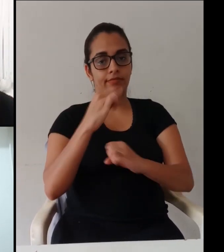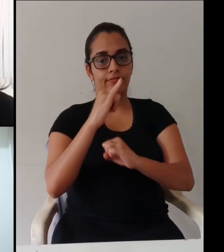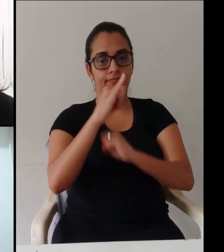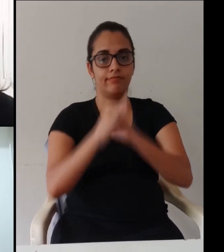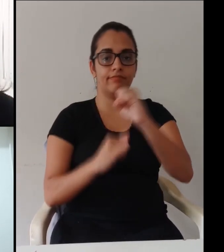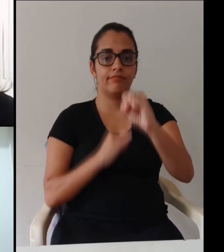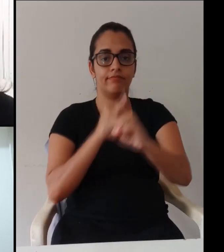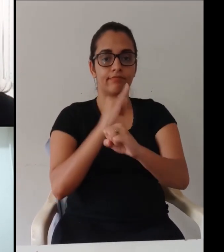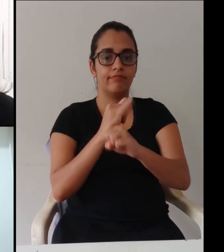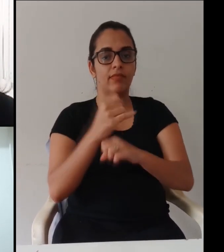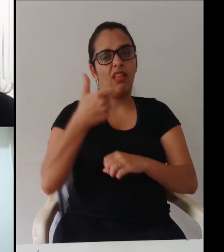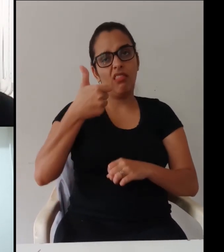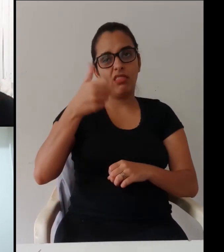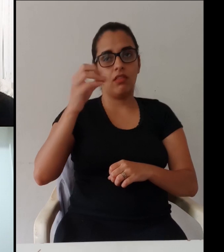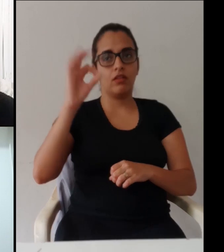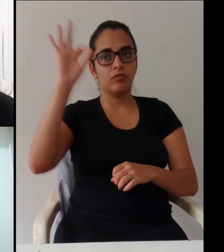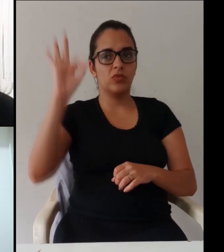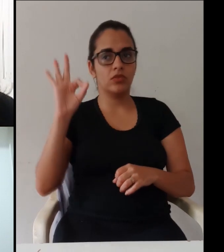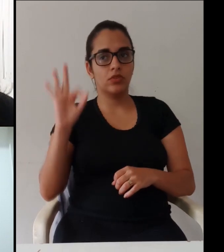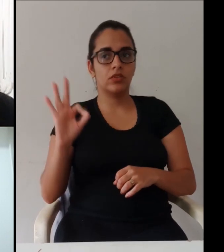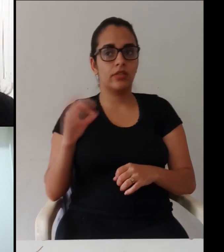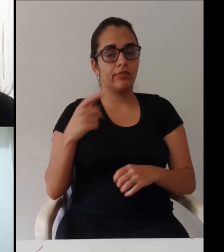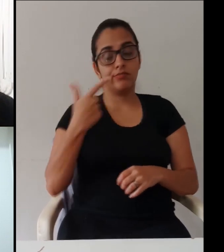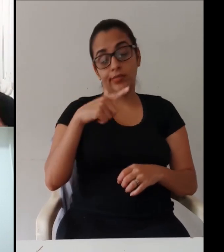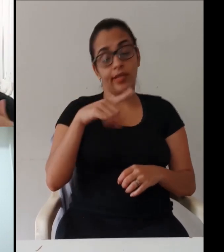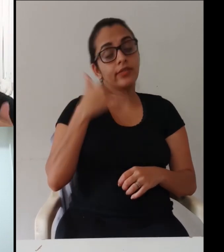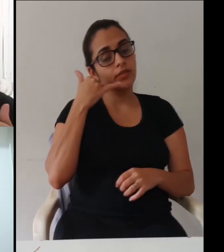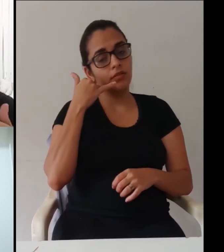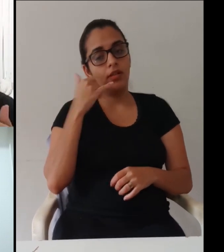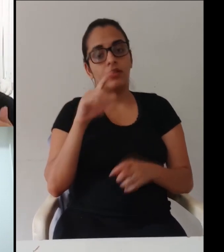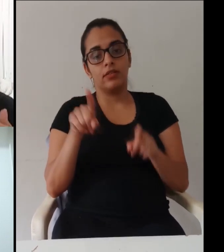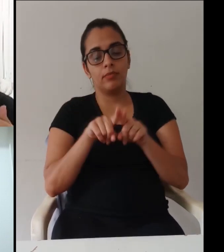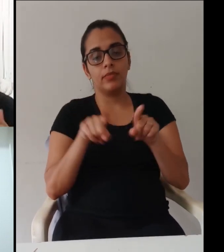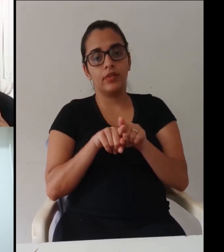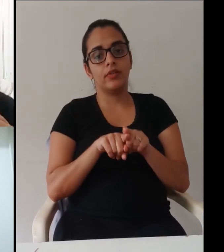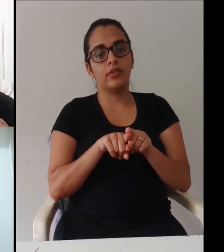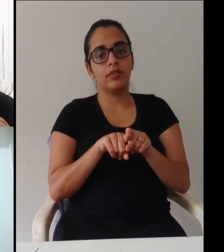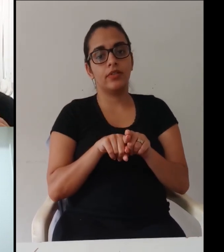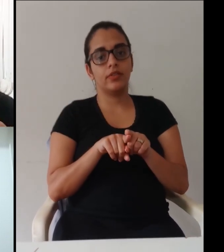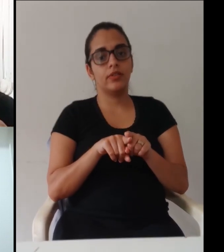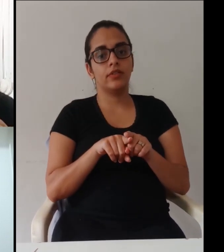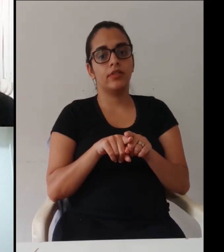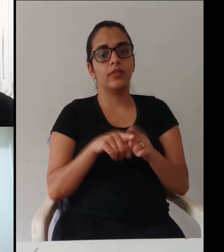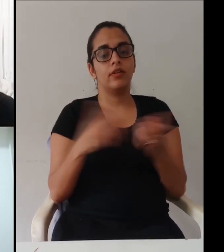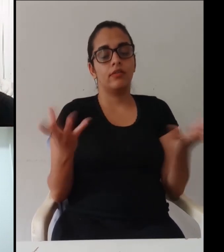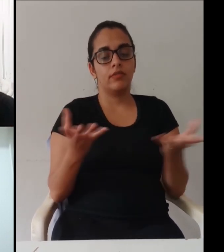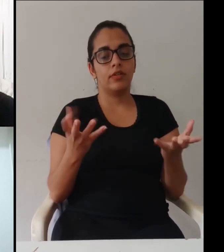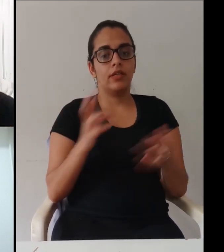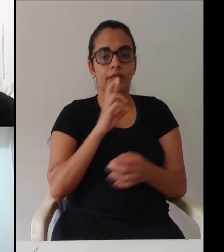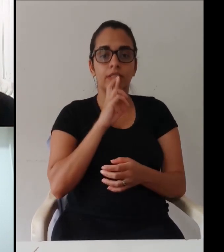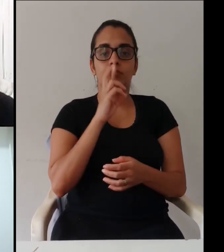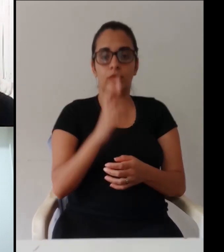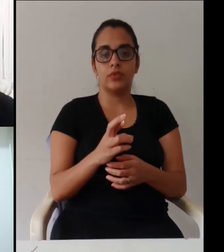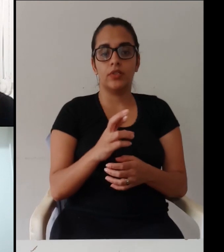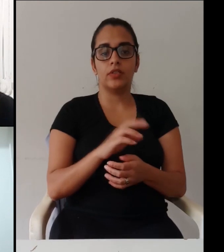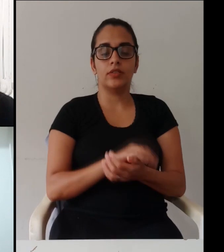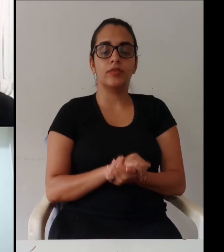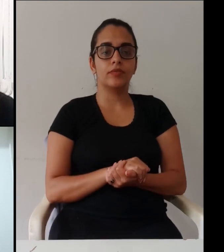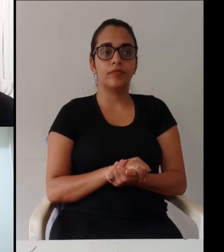tanto é que a gente tem o percentual de pessoas que não tem acesso que tá um pouquinho mais de 10% que não tem